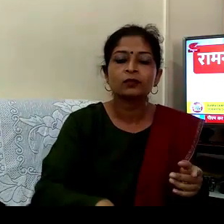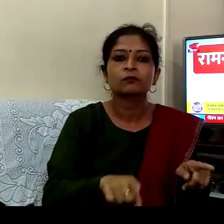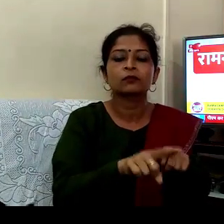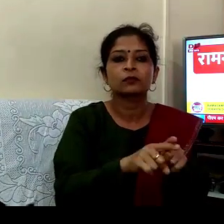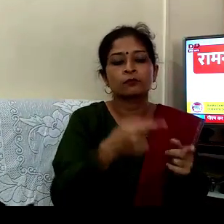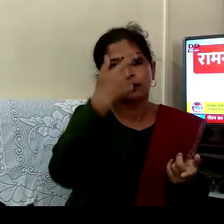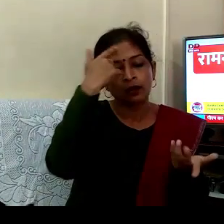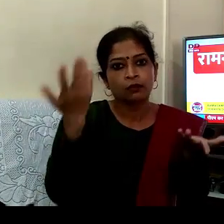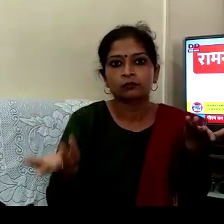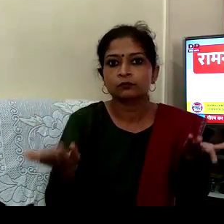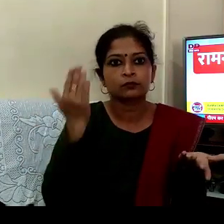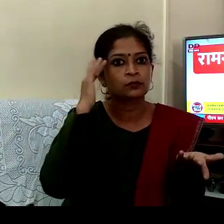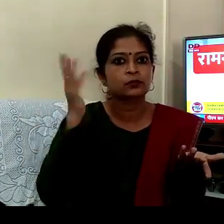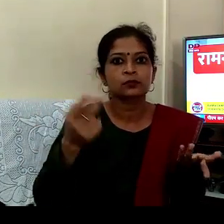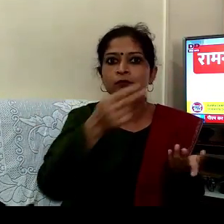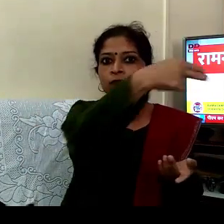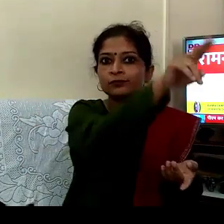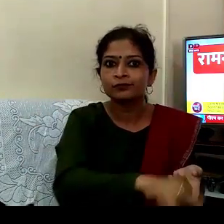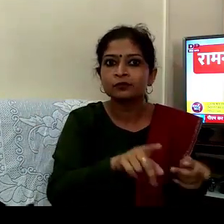جانے میں ہو گیا تھا واپس